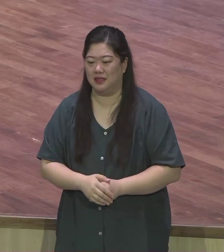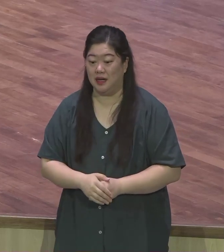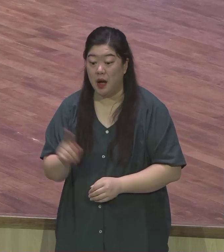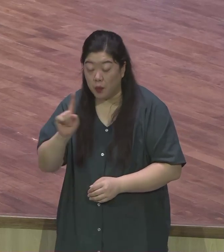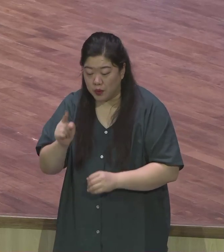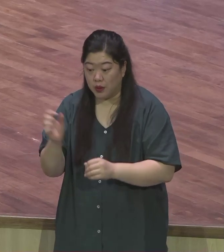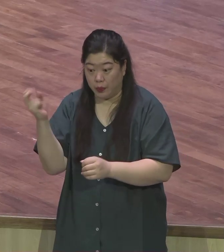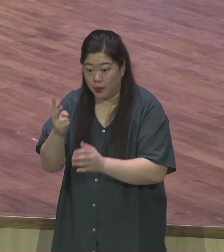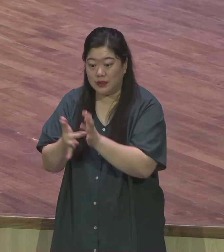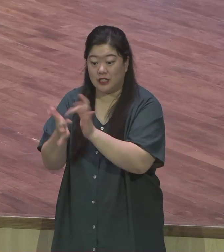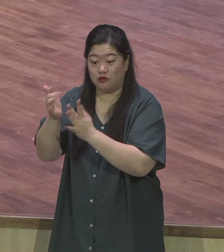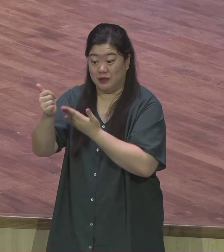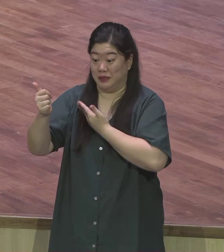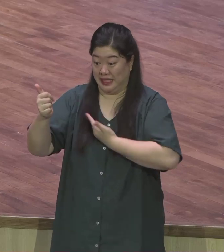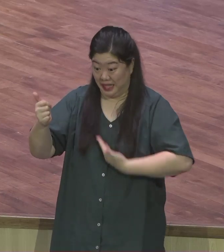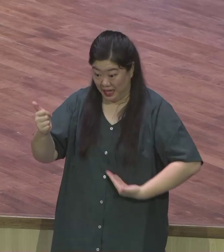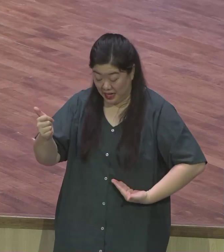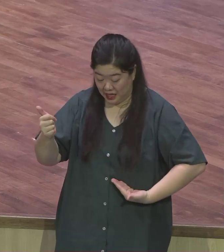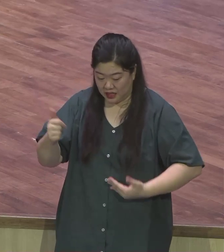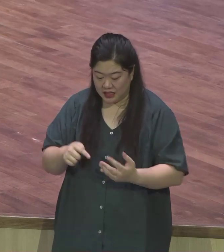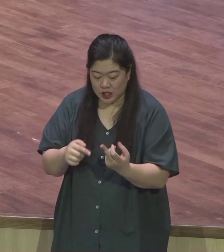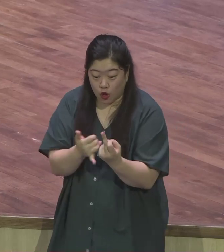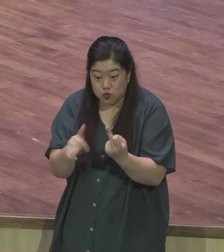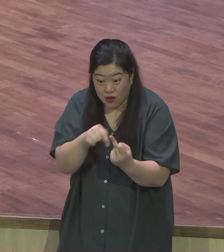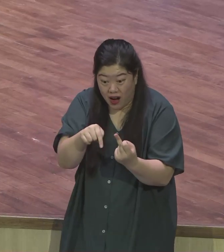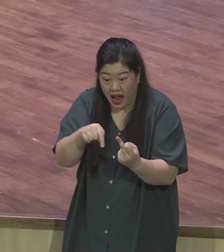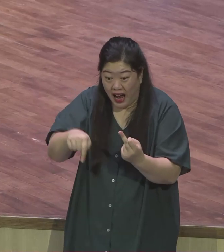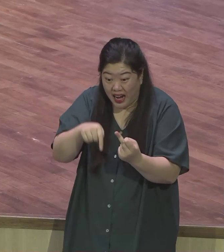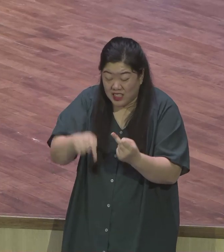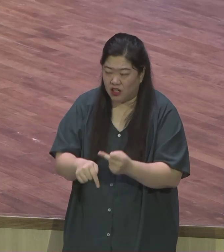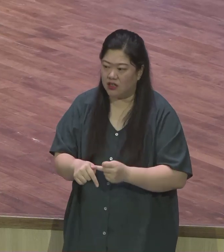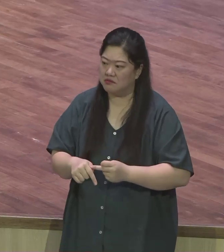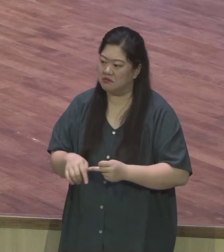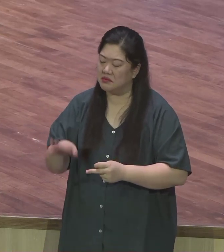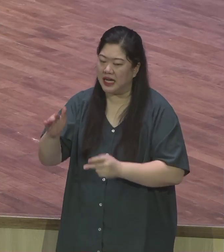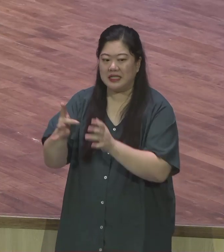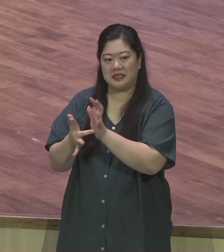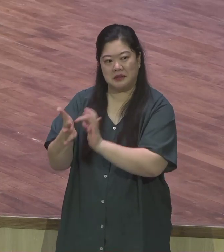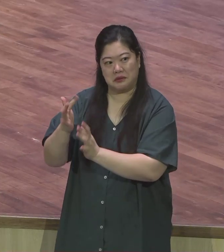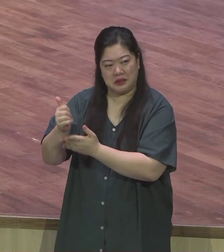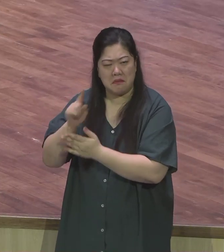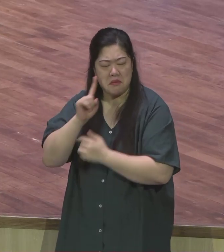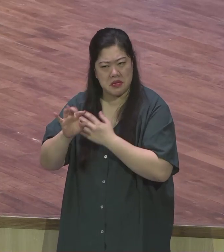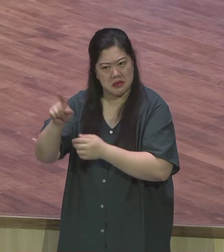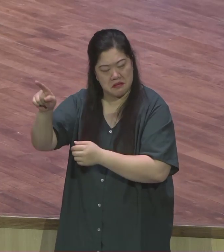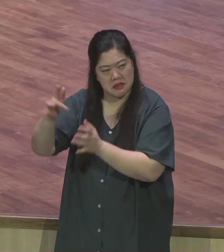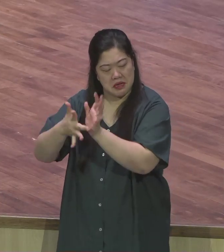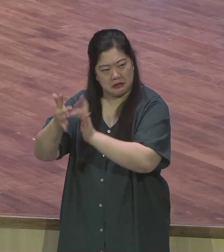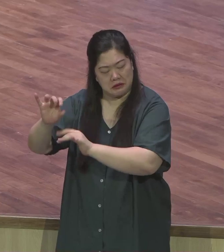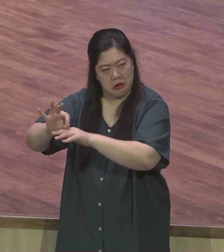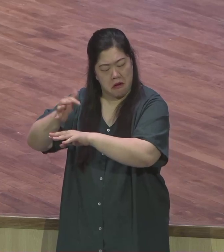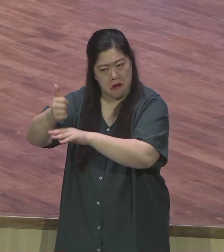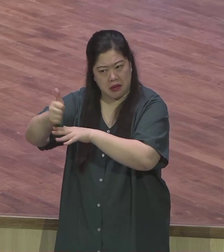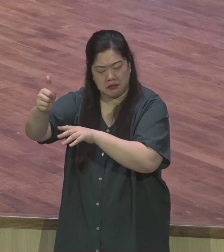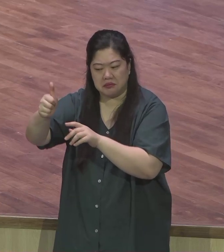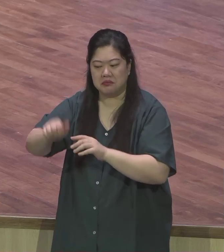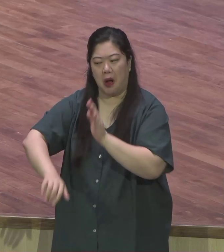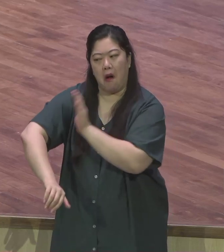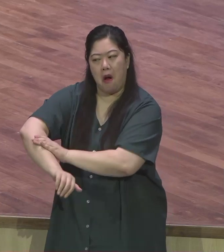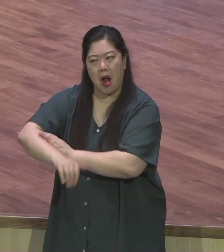우리도 이 시대를 살아가면서 하나님께서 우리를 하나님 앞에 서는 자로 세웠음에도 불구하고 때로는 사람을 더 의식하고